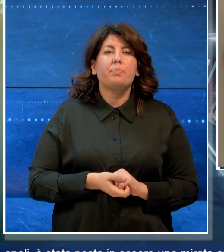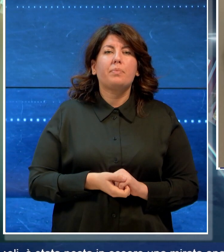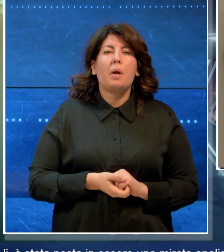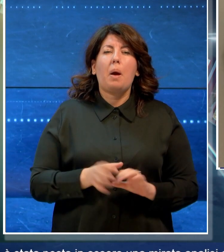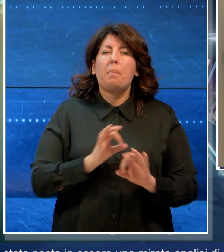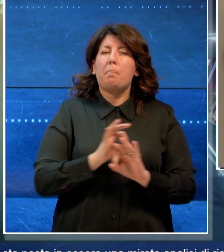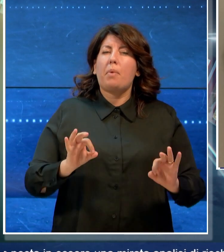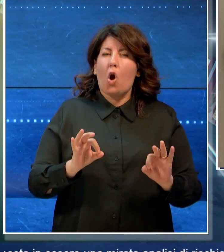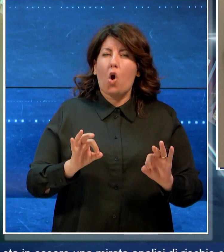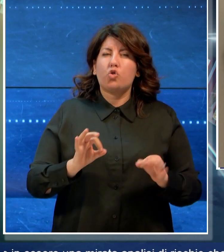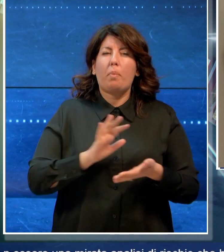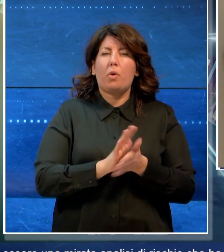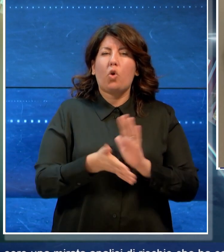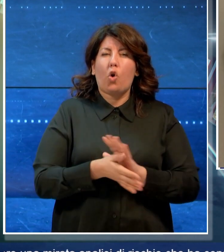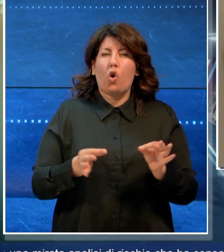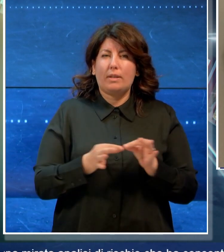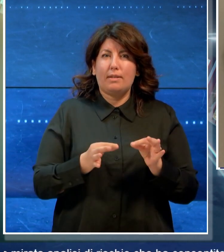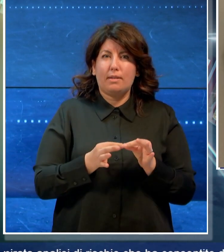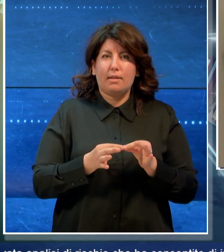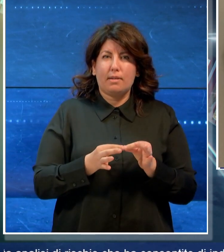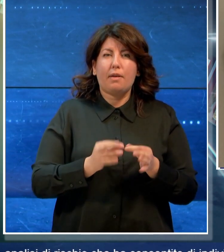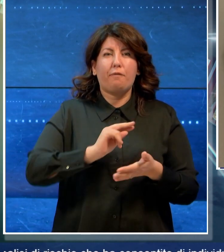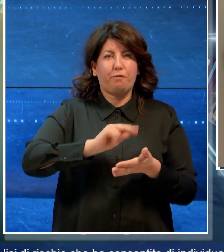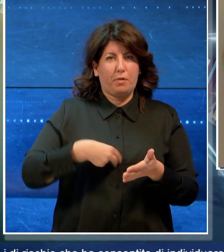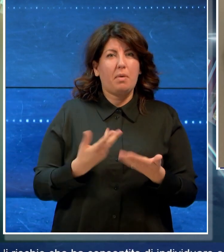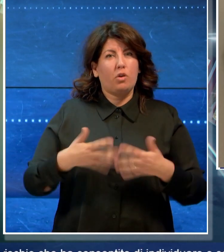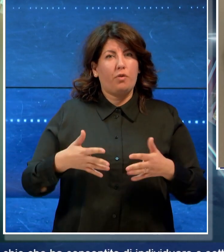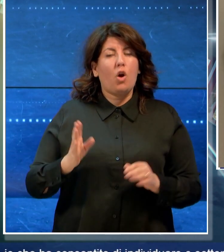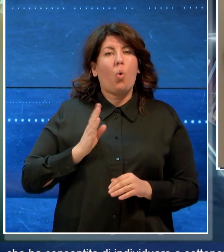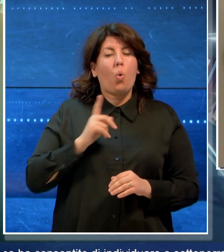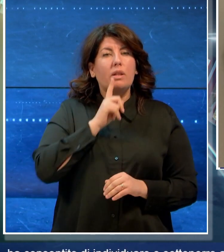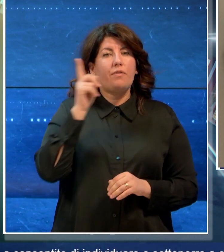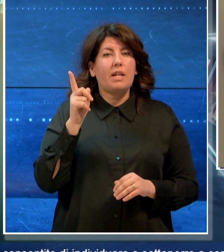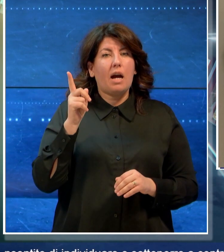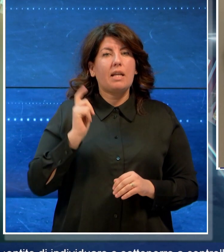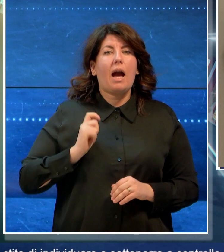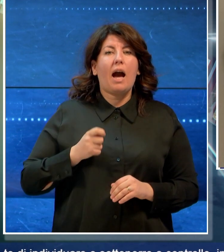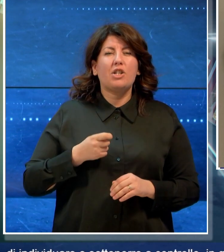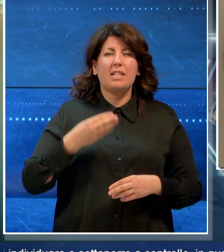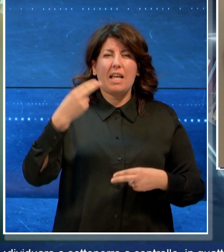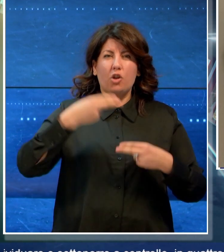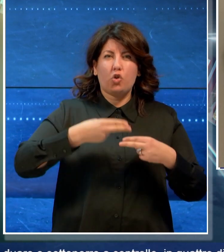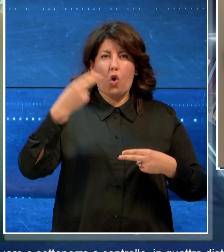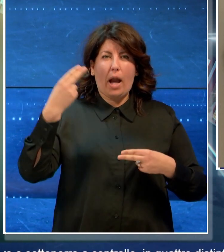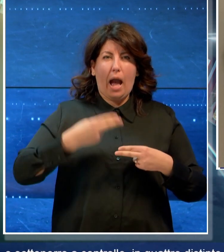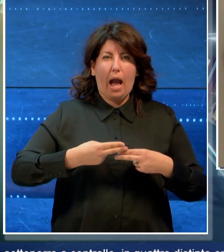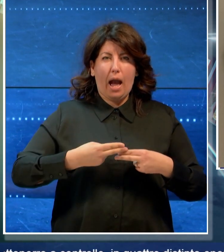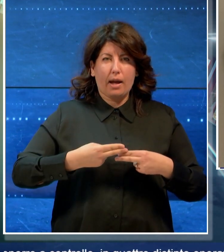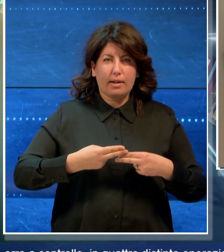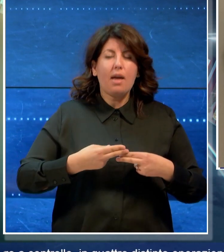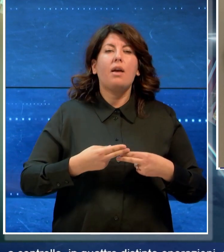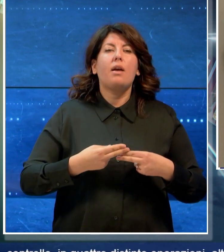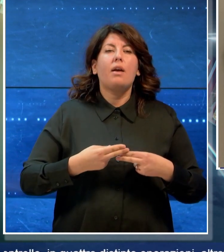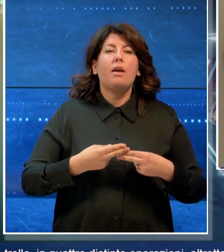protocollo d'intesa, siglato tra Guardia di Finanza e Agenzia Dogane, è stata